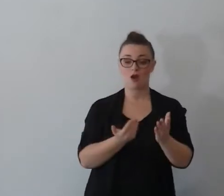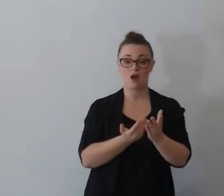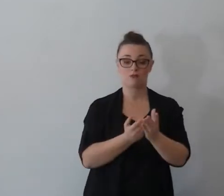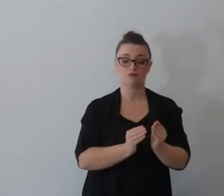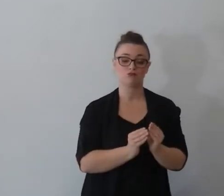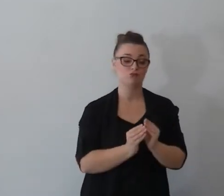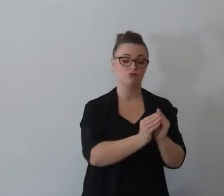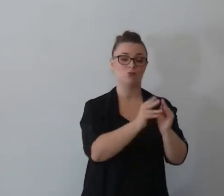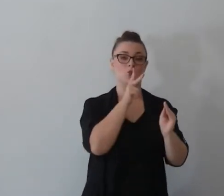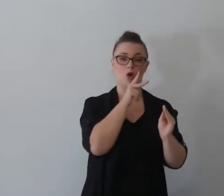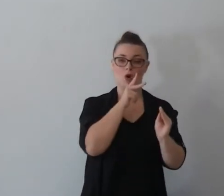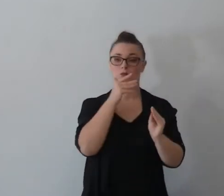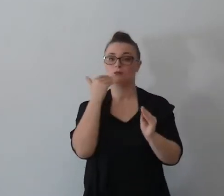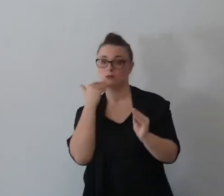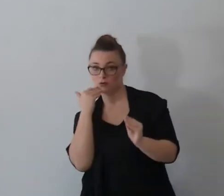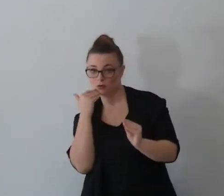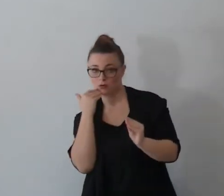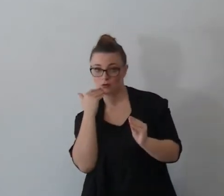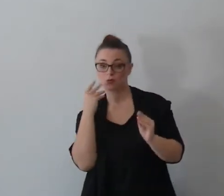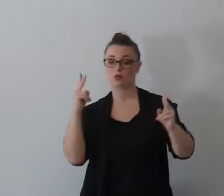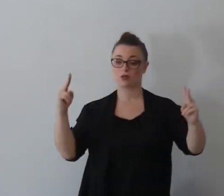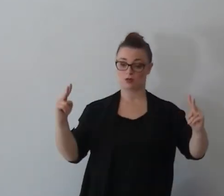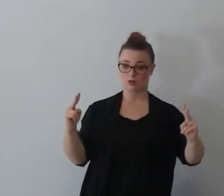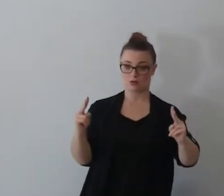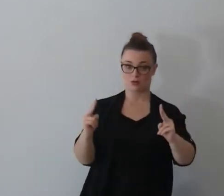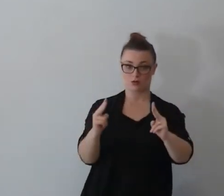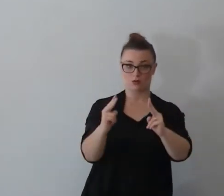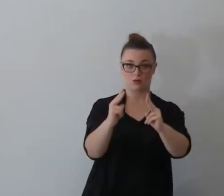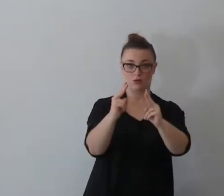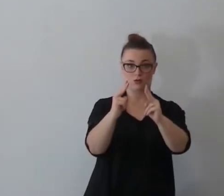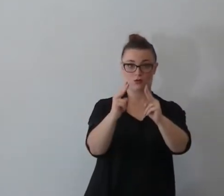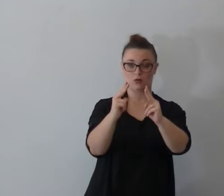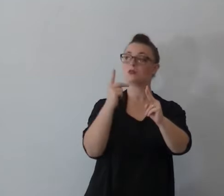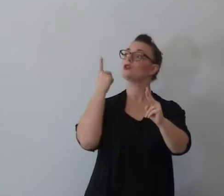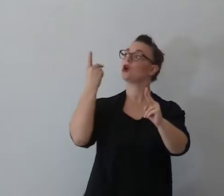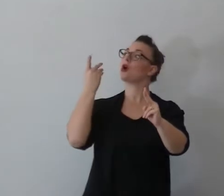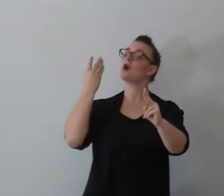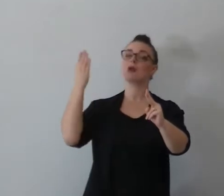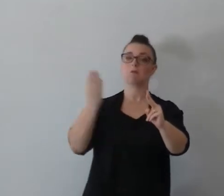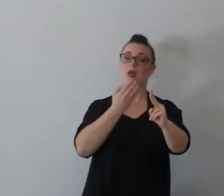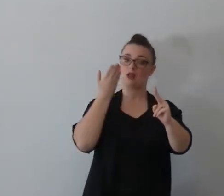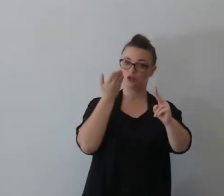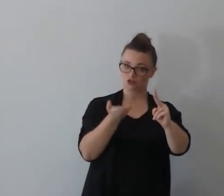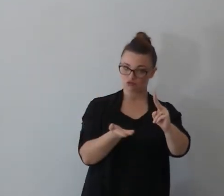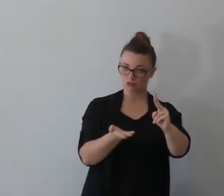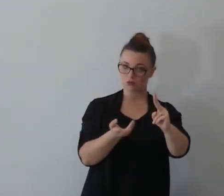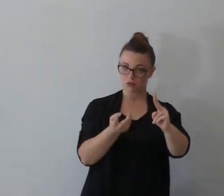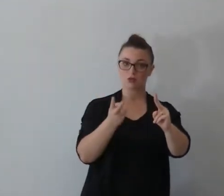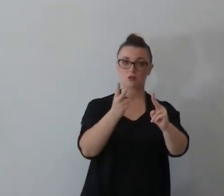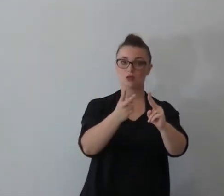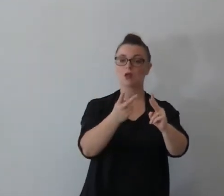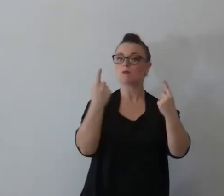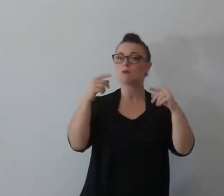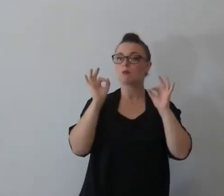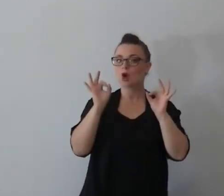incontro possiamo dire ci hanno finanziamento no Dio li benedisse quello che succede con il matrimonio